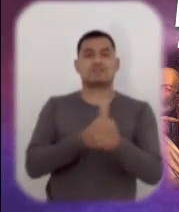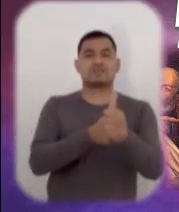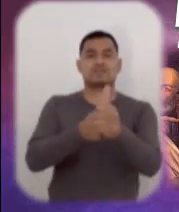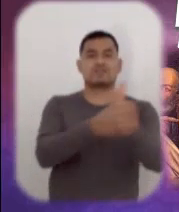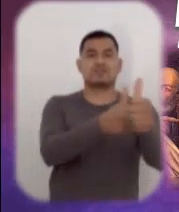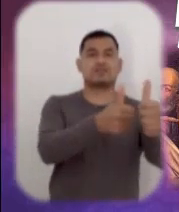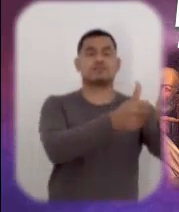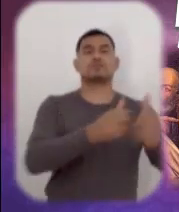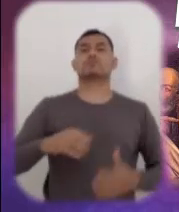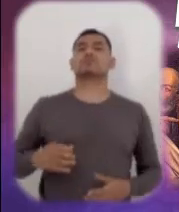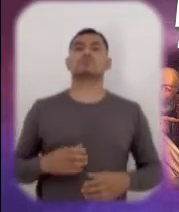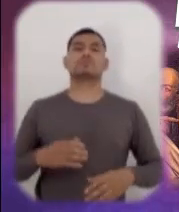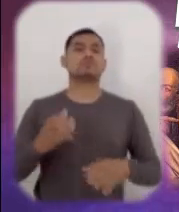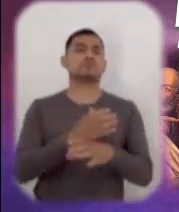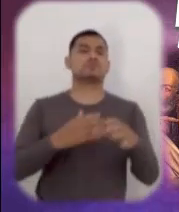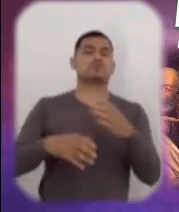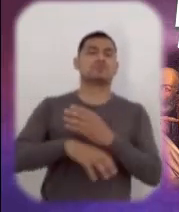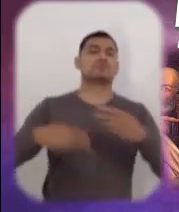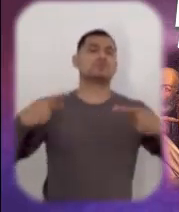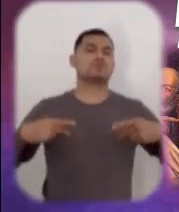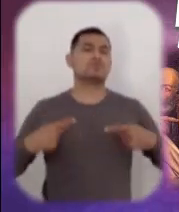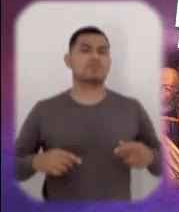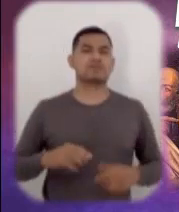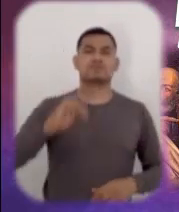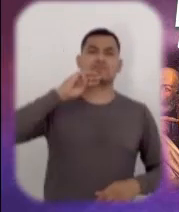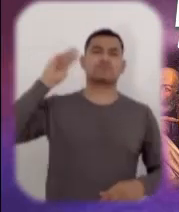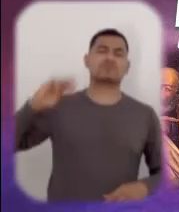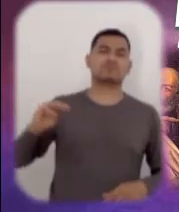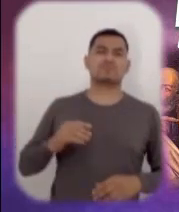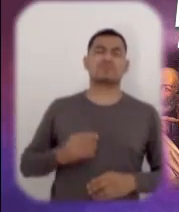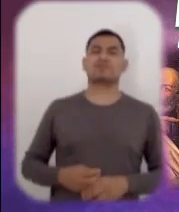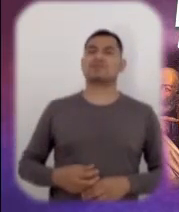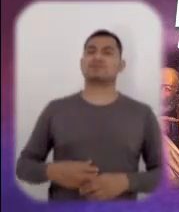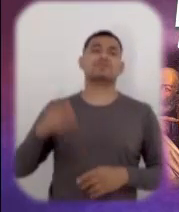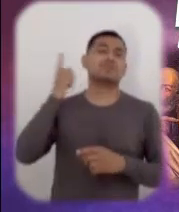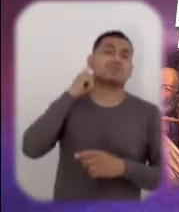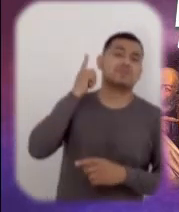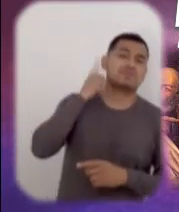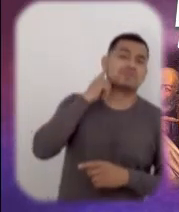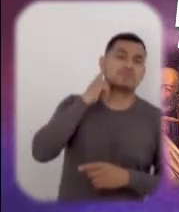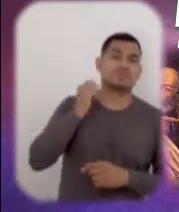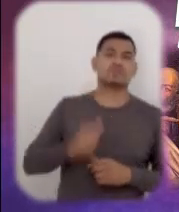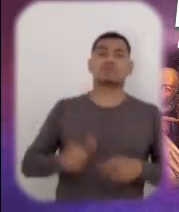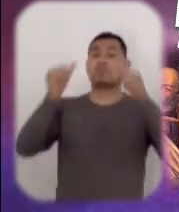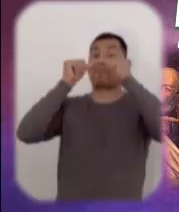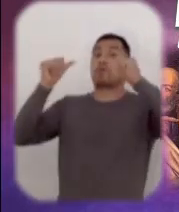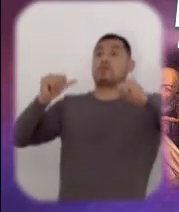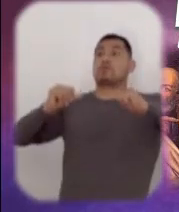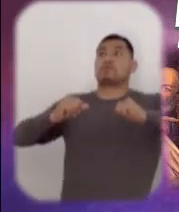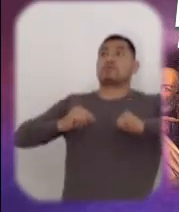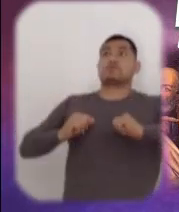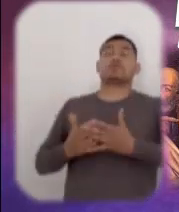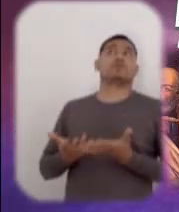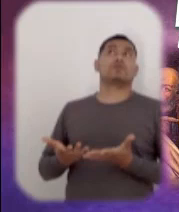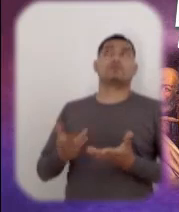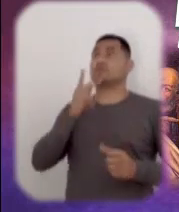libertad, menos libre vive la humanidad. No es cuestión de linajes, como ya claramente lo señalaba Jesús, a quienes se decían,